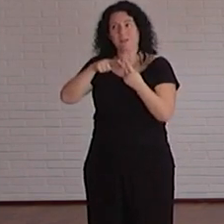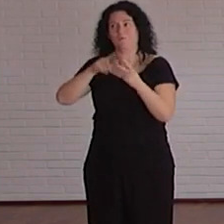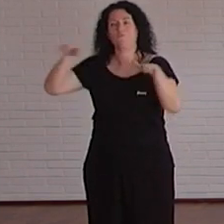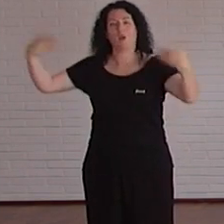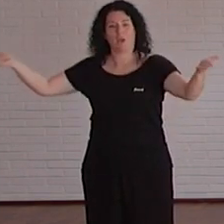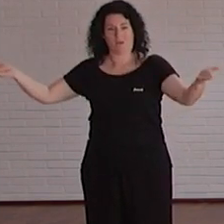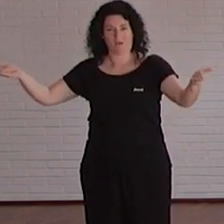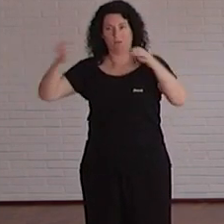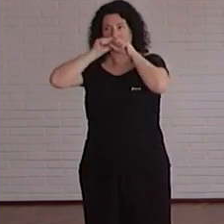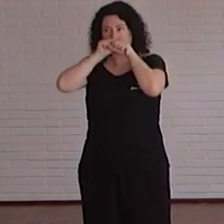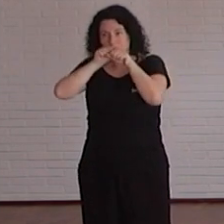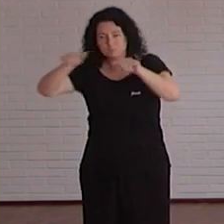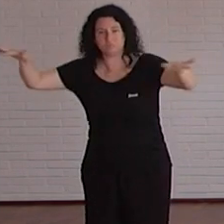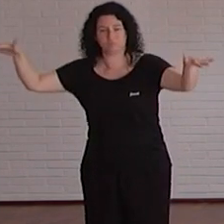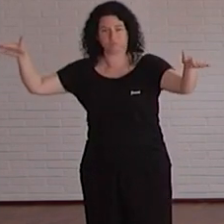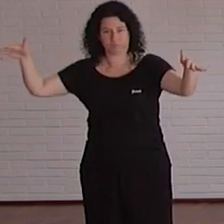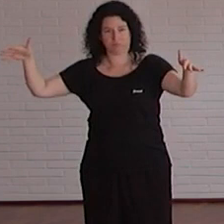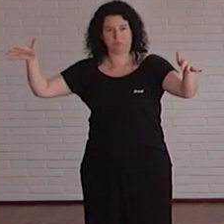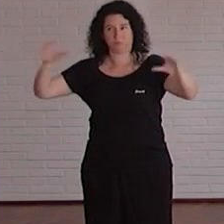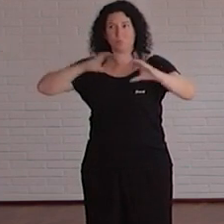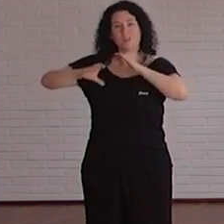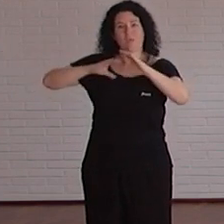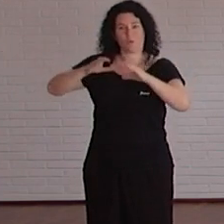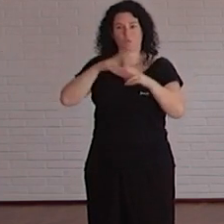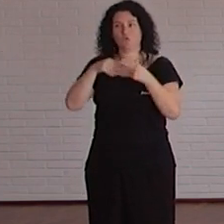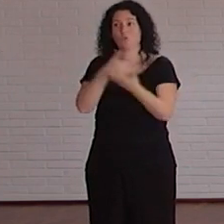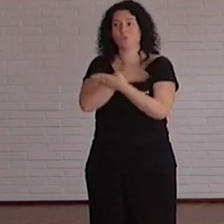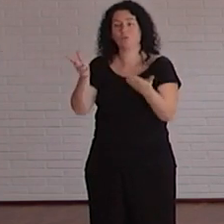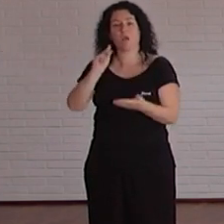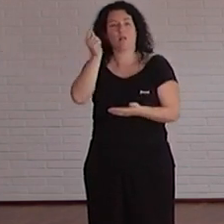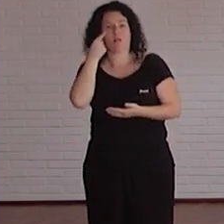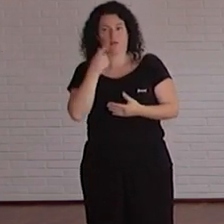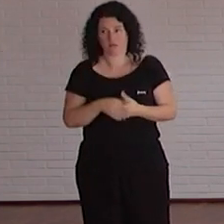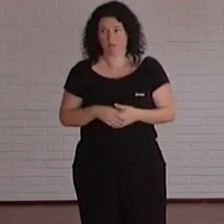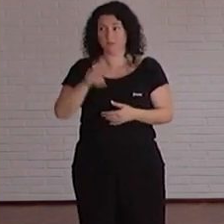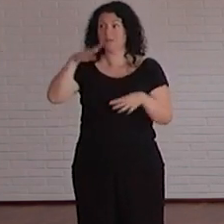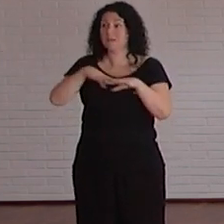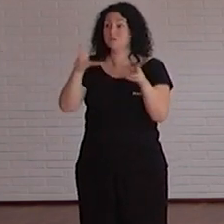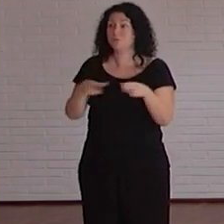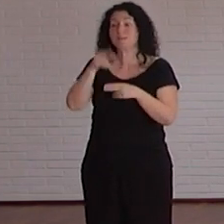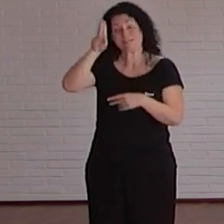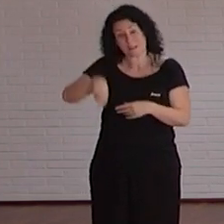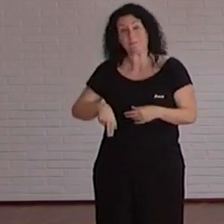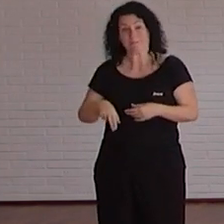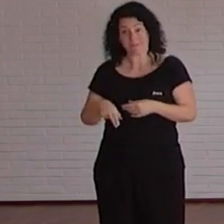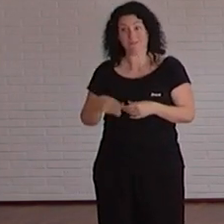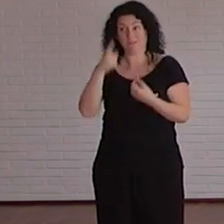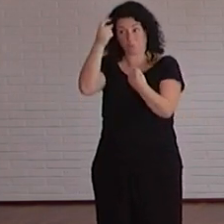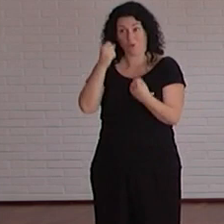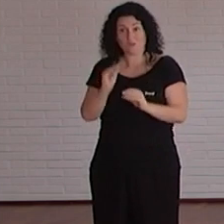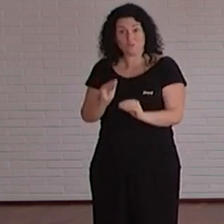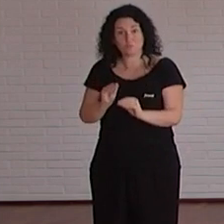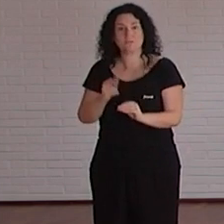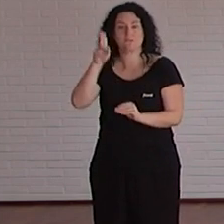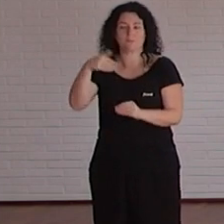medios de comunicación que son al final los que llegan a la sociedad y también a través de las redes sociales institucionales que son ahora